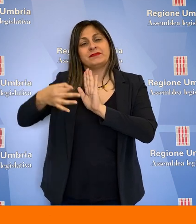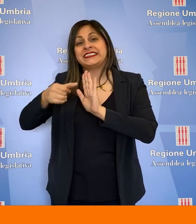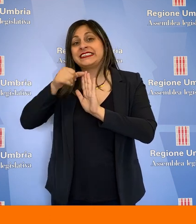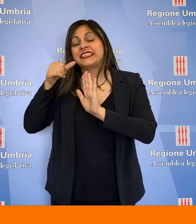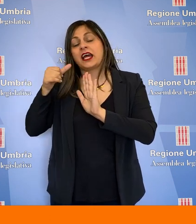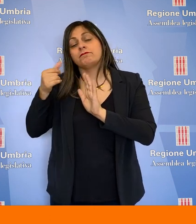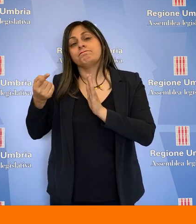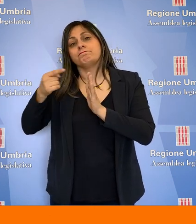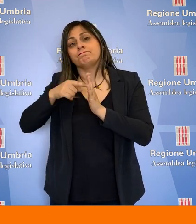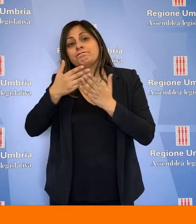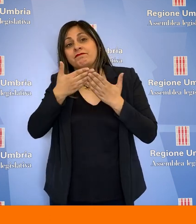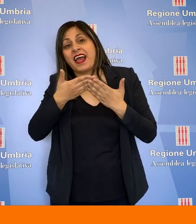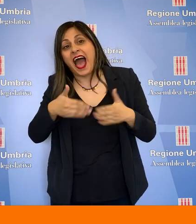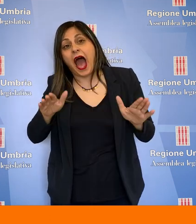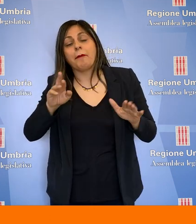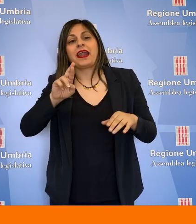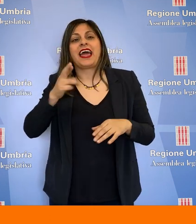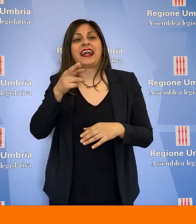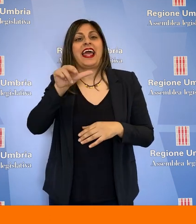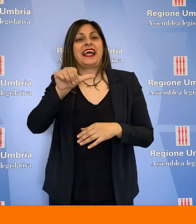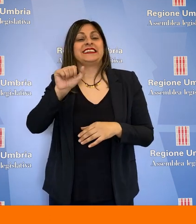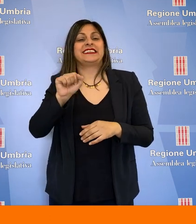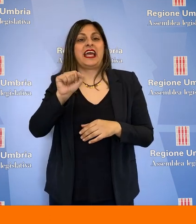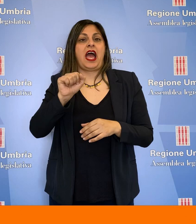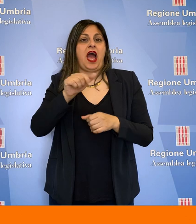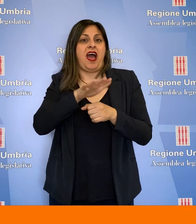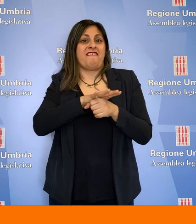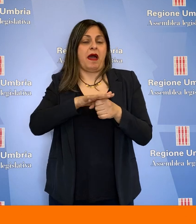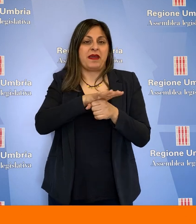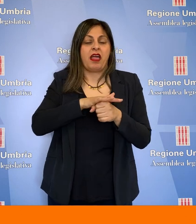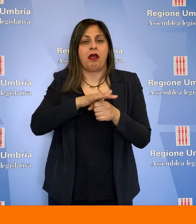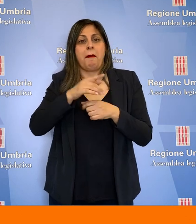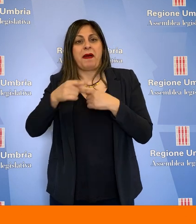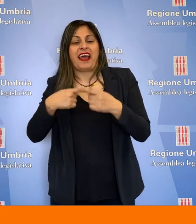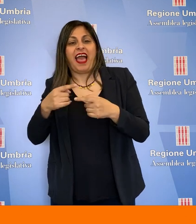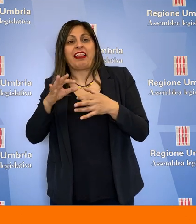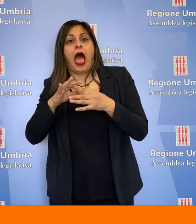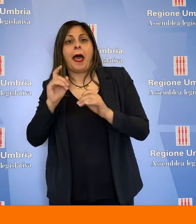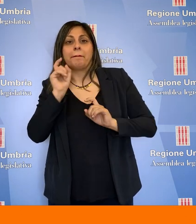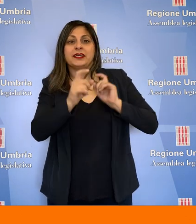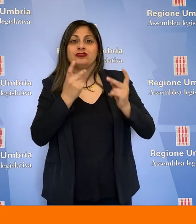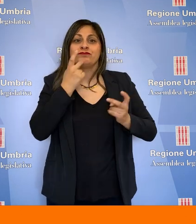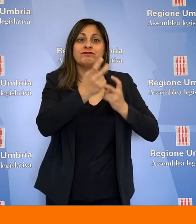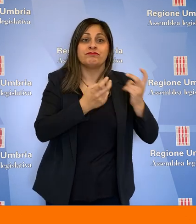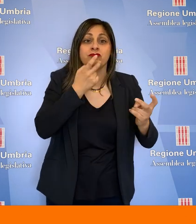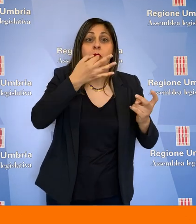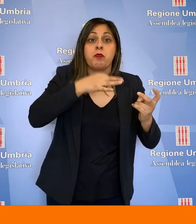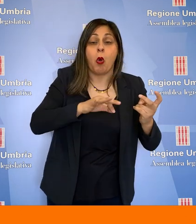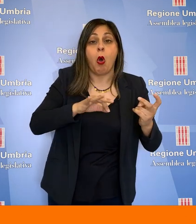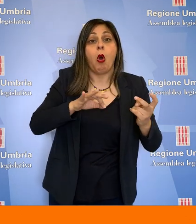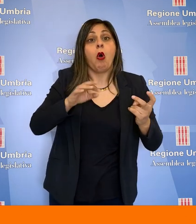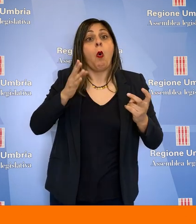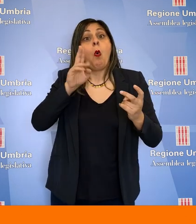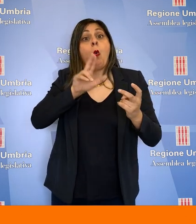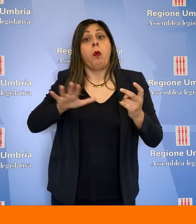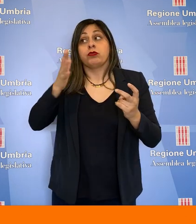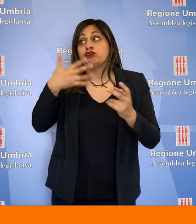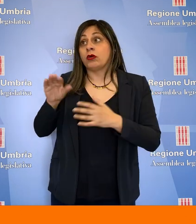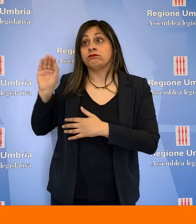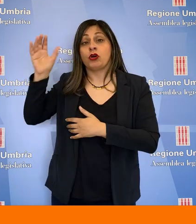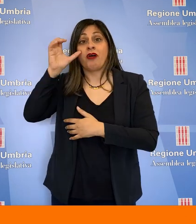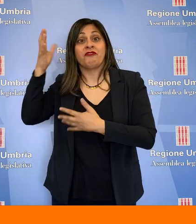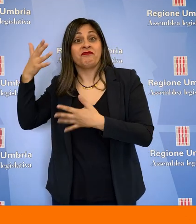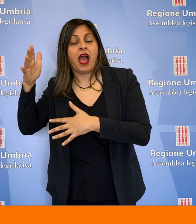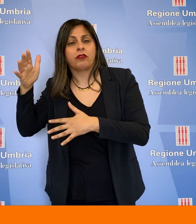tornare a riaprire l'accesso delle RSA a familiari, parenti e amici degli ospiti che da un lato garantiscano la